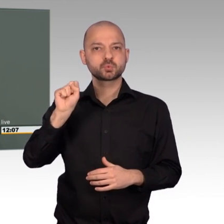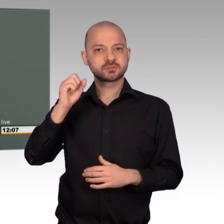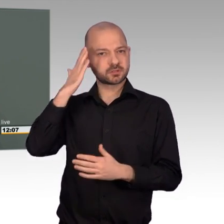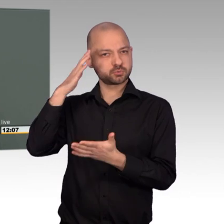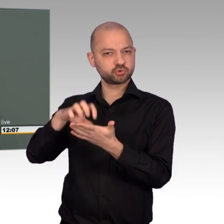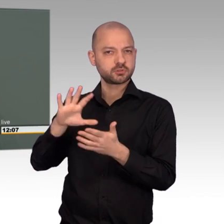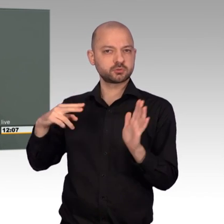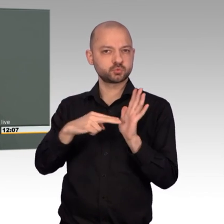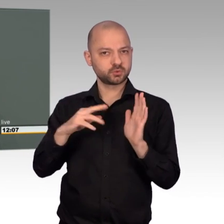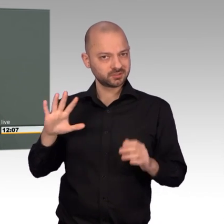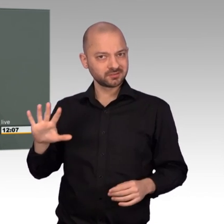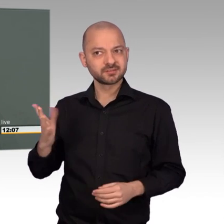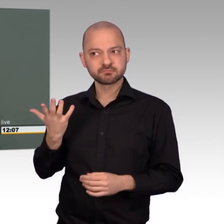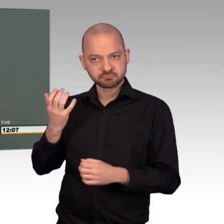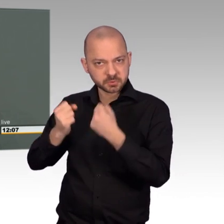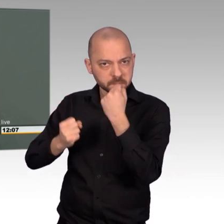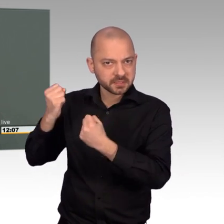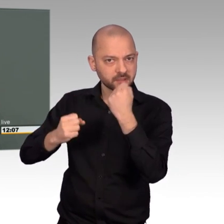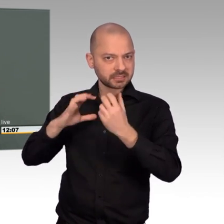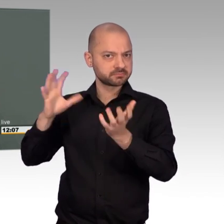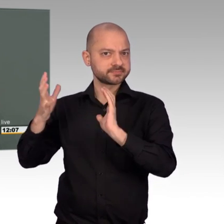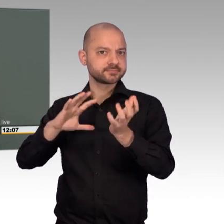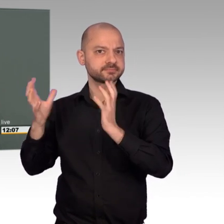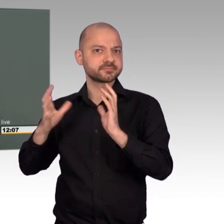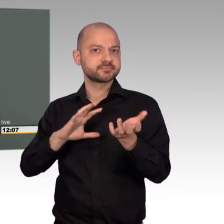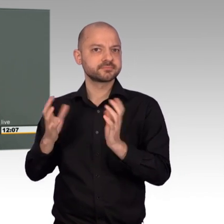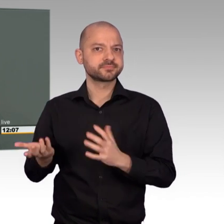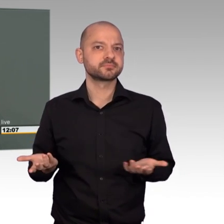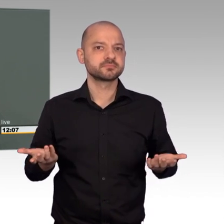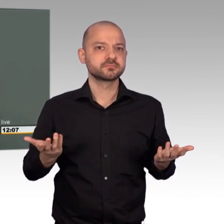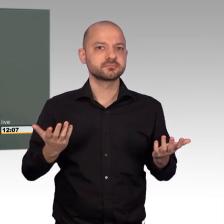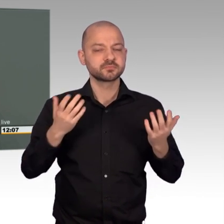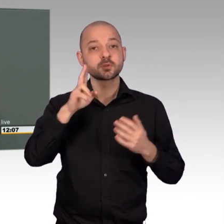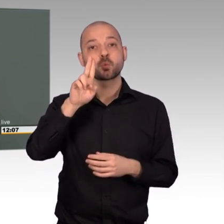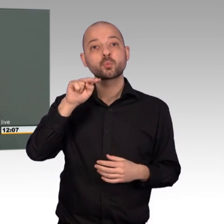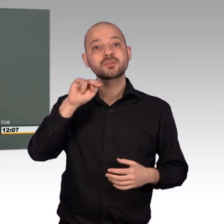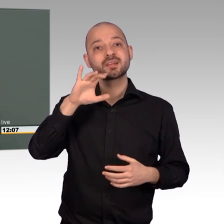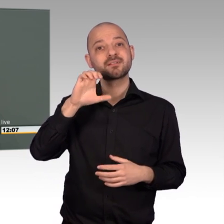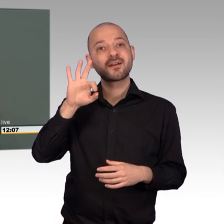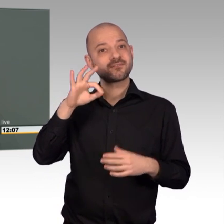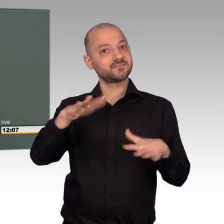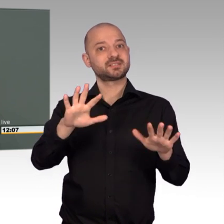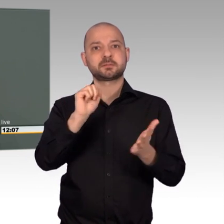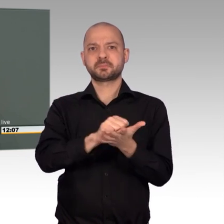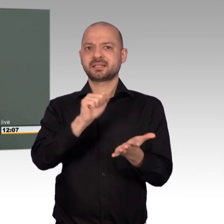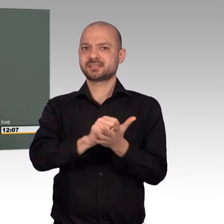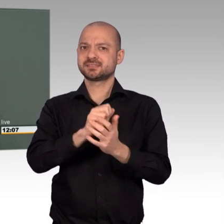Wir finden nicht länger die Worte, um das Leid von Kindern und unsere Empörung zu beschreiben. Finden